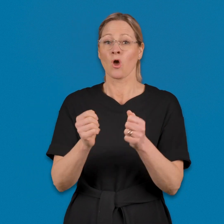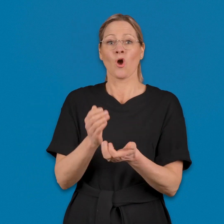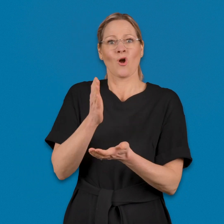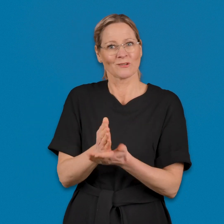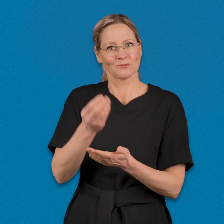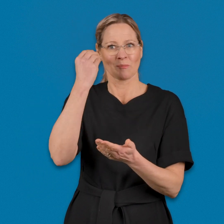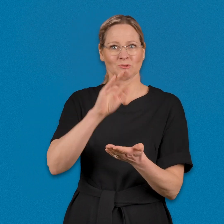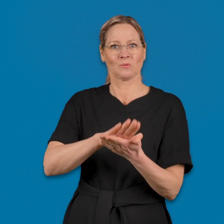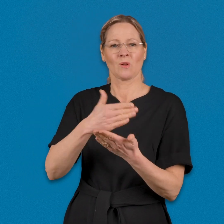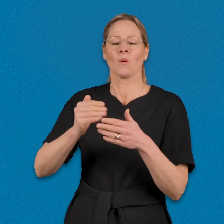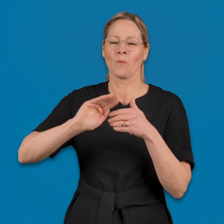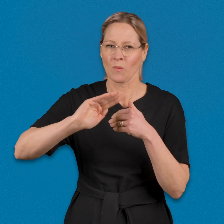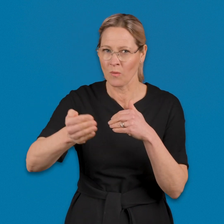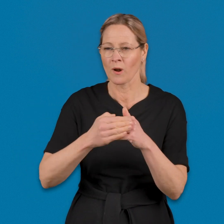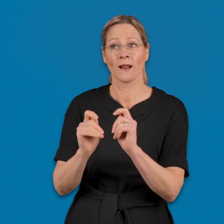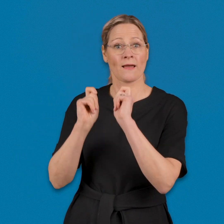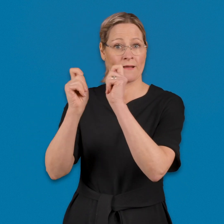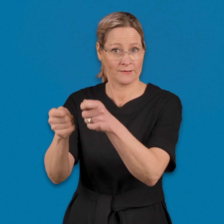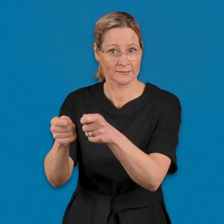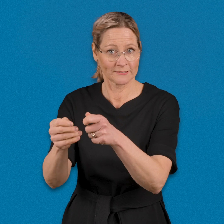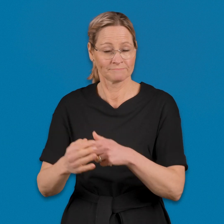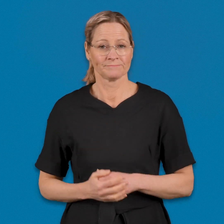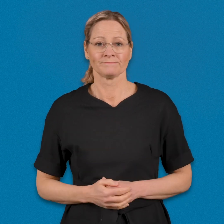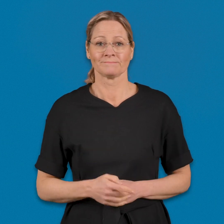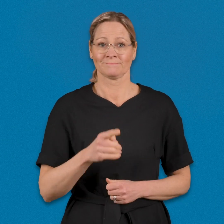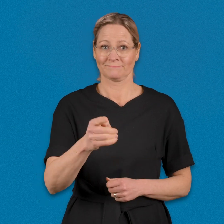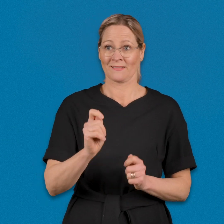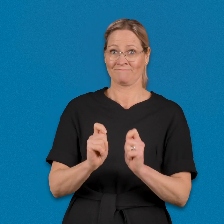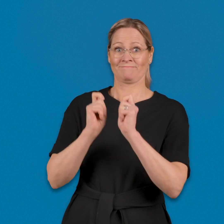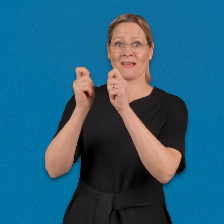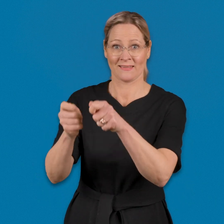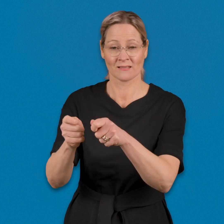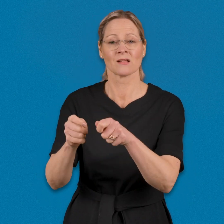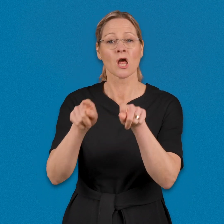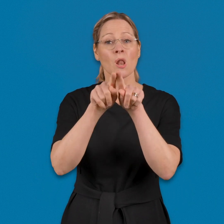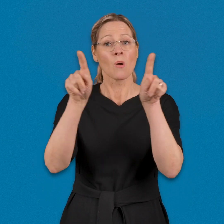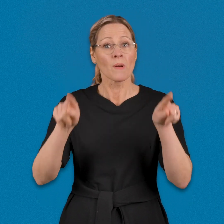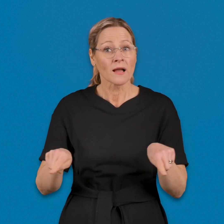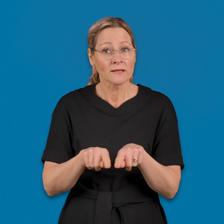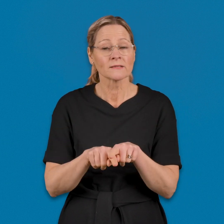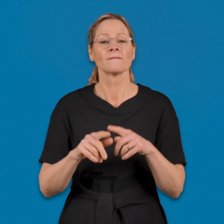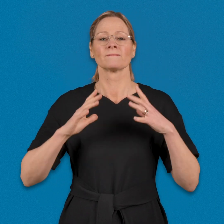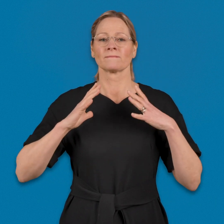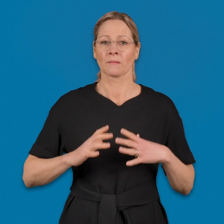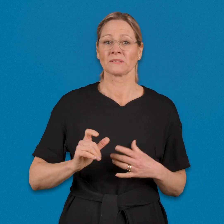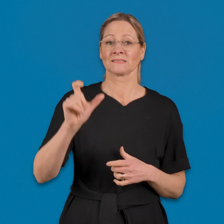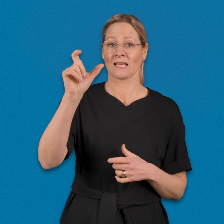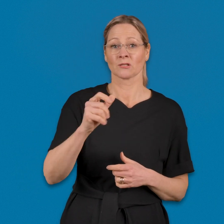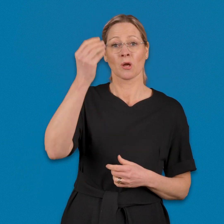sinun pitää hakea oikeutta opiskelutulkkaukseen uudelleen. Hae oikeutta lomakkeella vammaisen